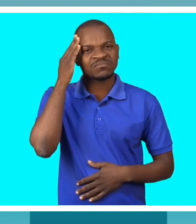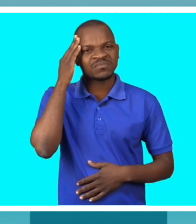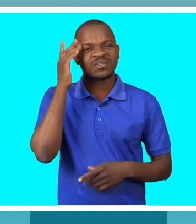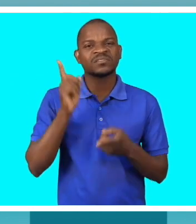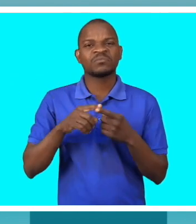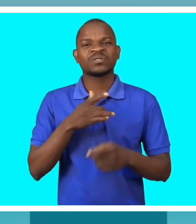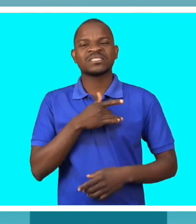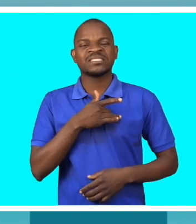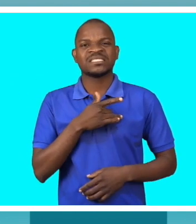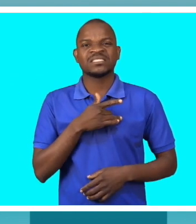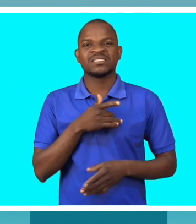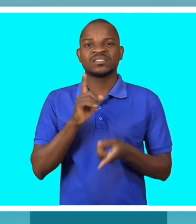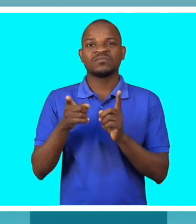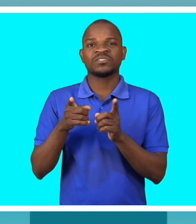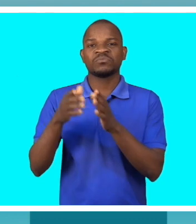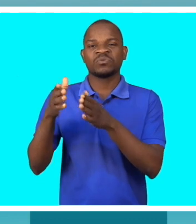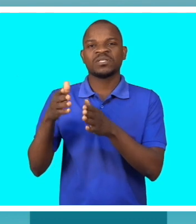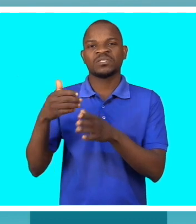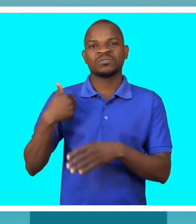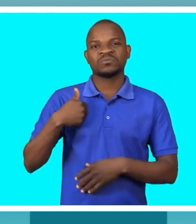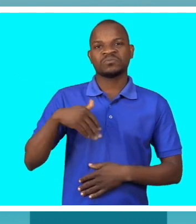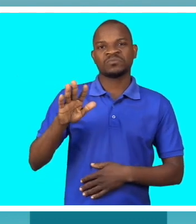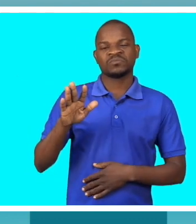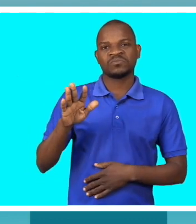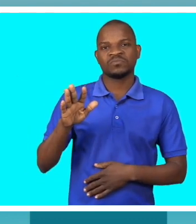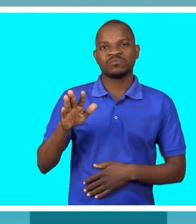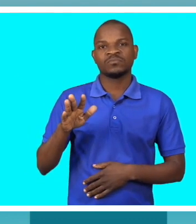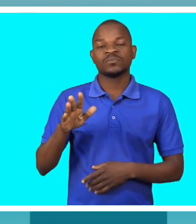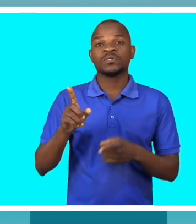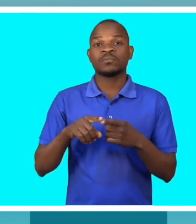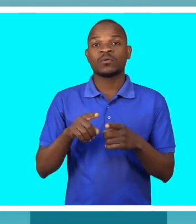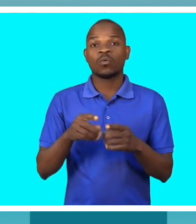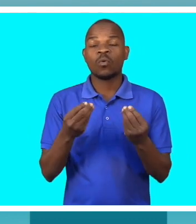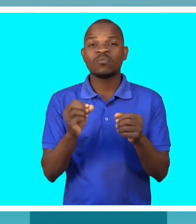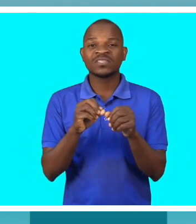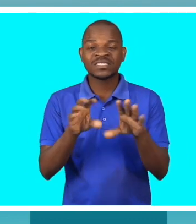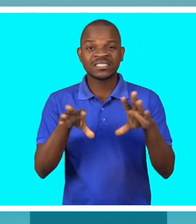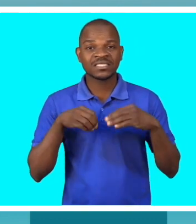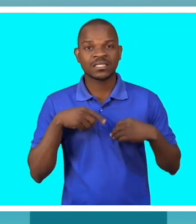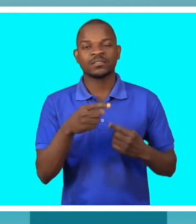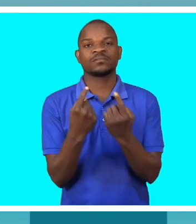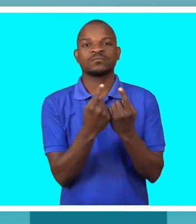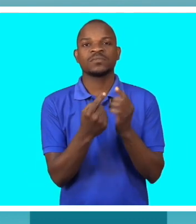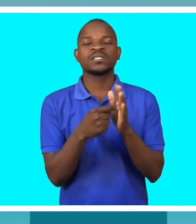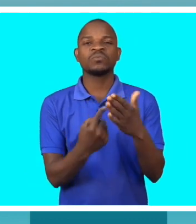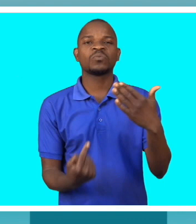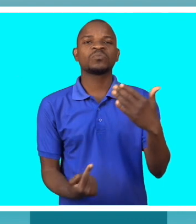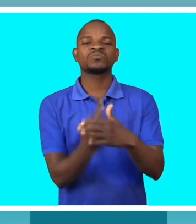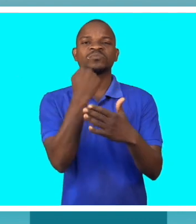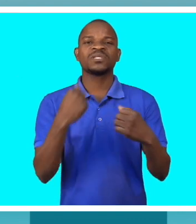negação. Negação primeiro para aceitar essa situação. Por que eu? Por que esse acidente veio para mim? Que mal é que eu fiz